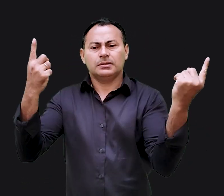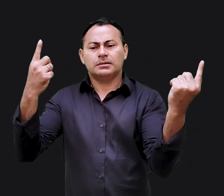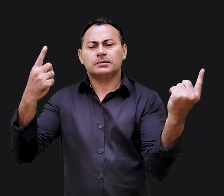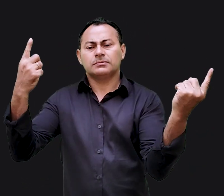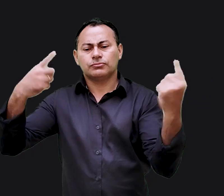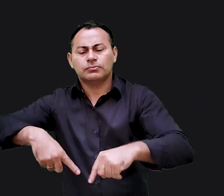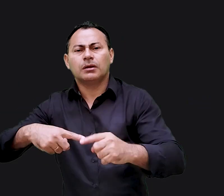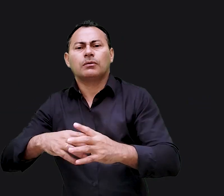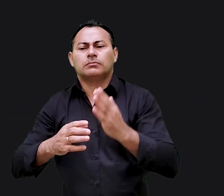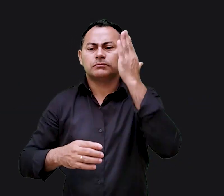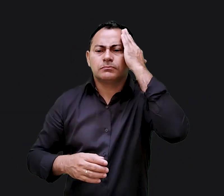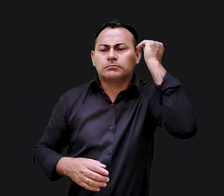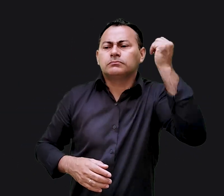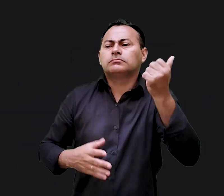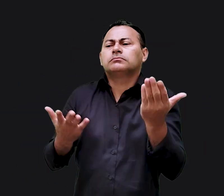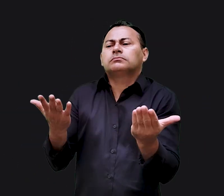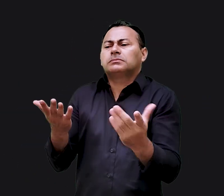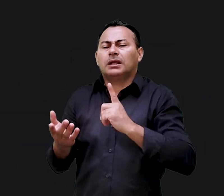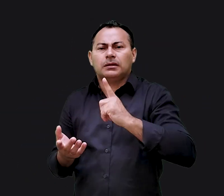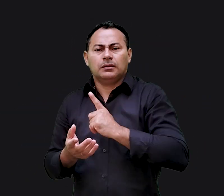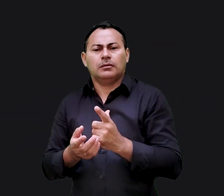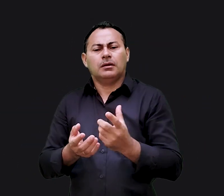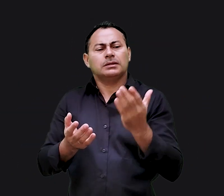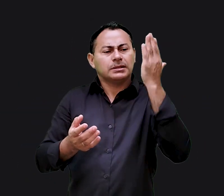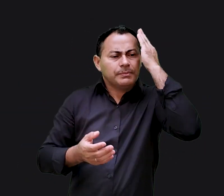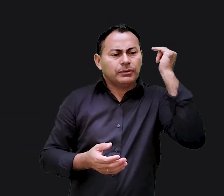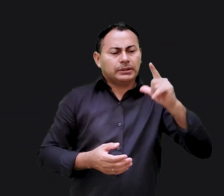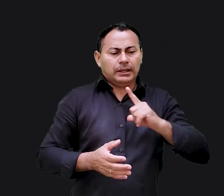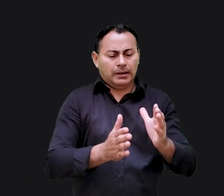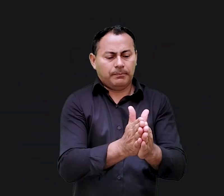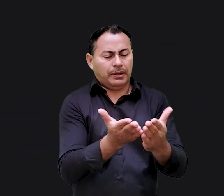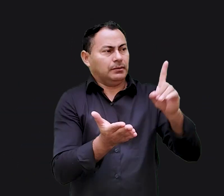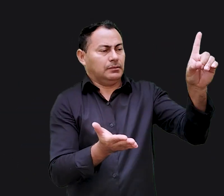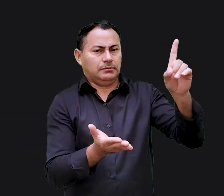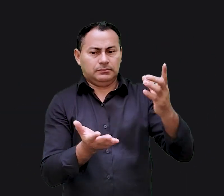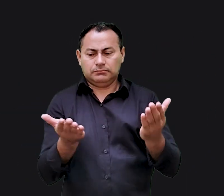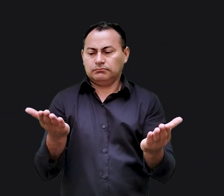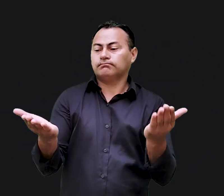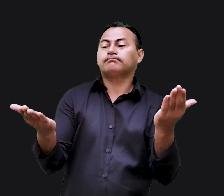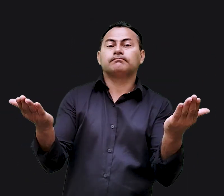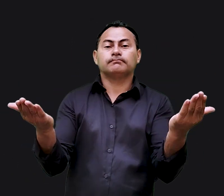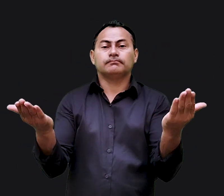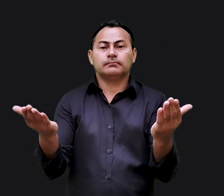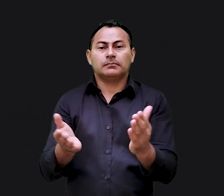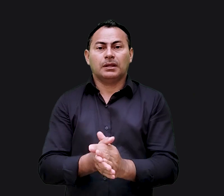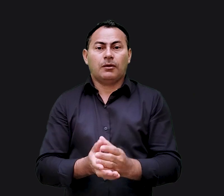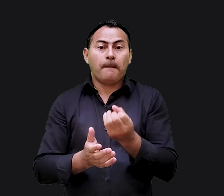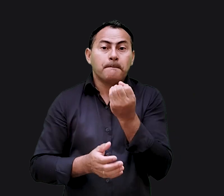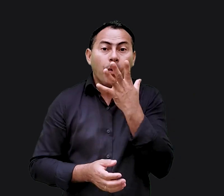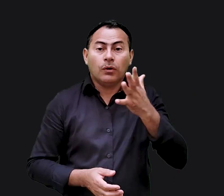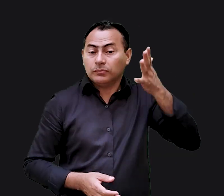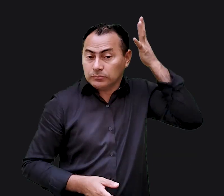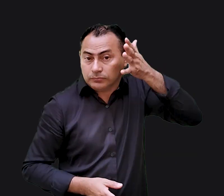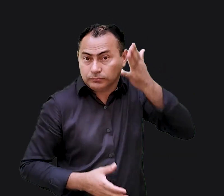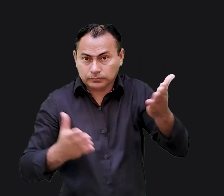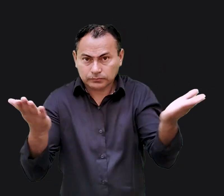que sabedoria eles têm que pode ser comparada a sabedoria da palavra de Deus esse é um bom sermão para os dias de hoje